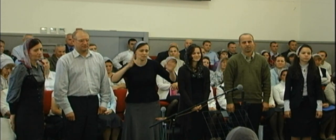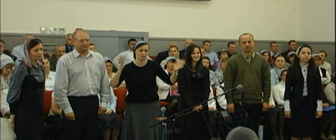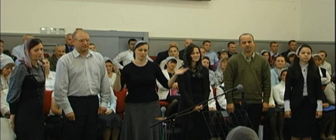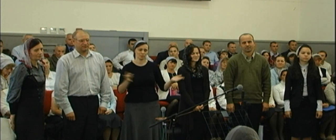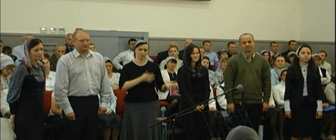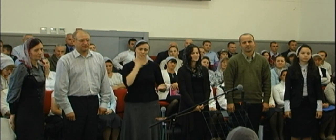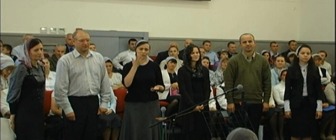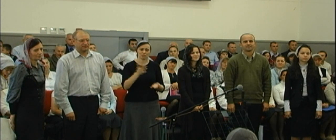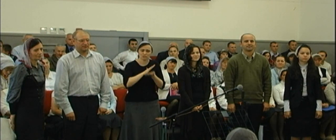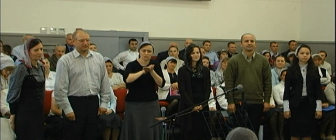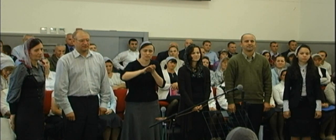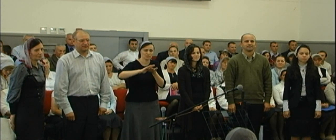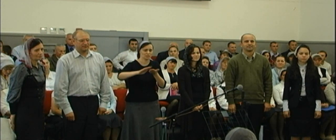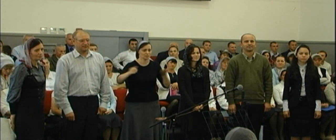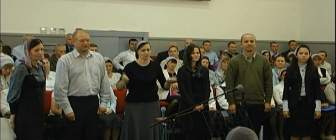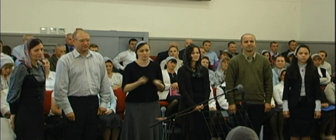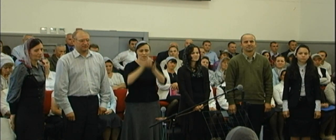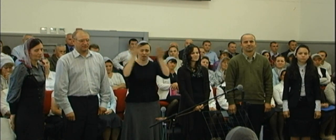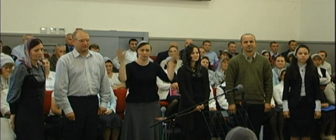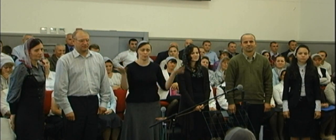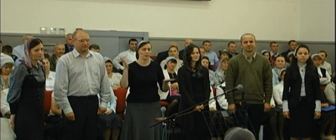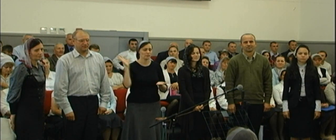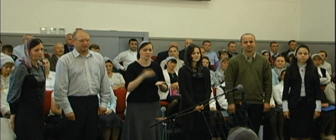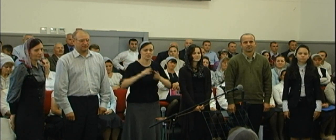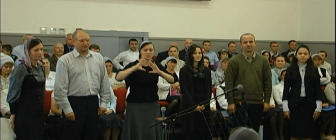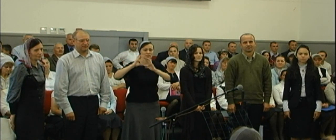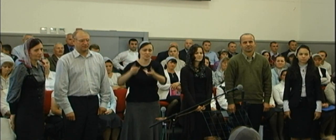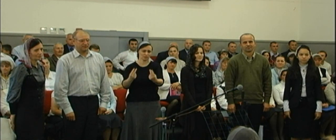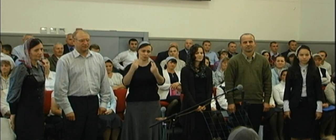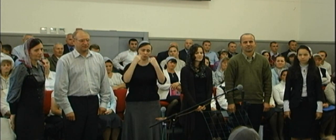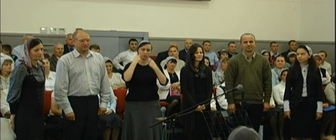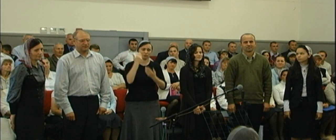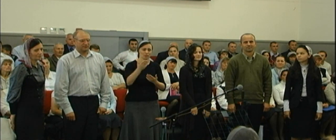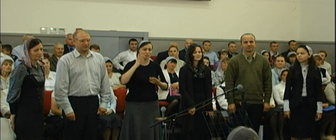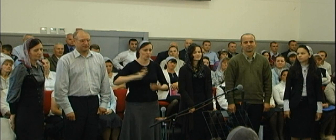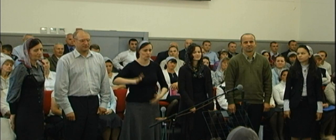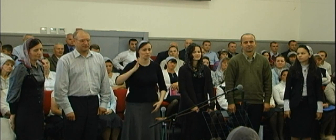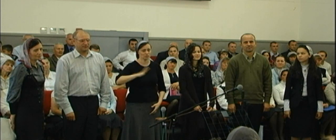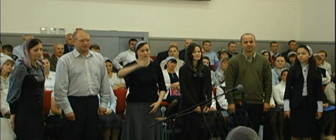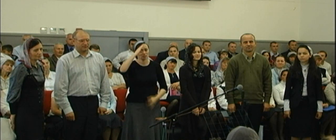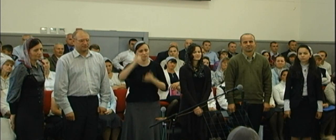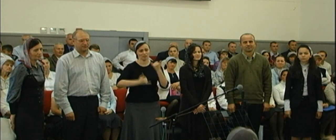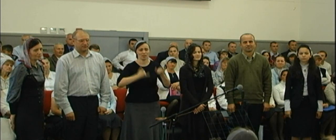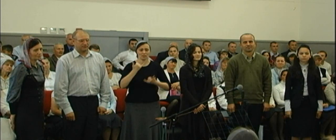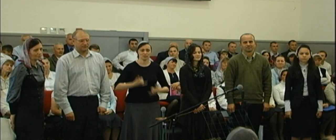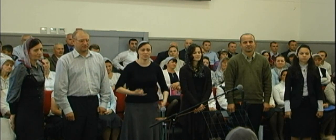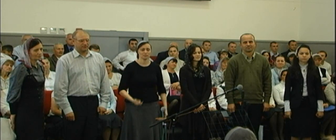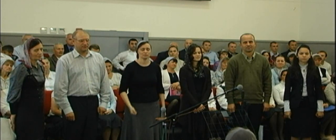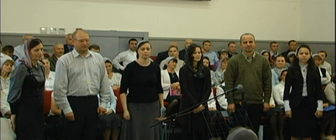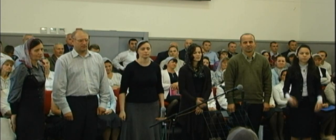ослепитель на белом В ослепитель на белом Дал видеть весь мир Как ты ждешь жениха